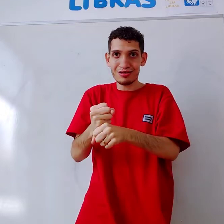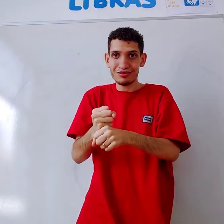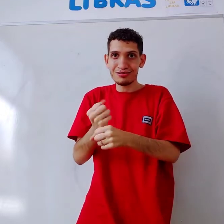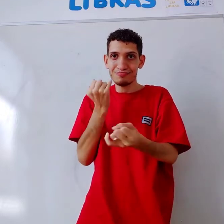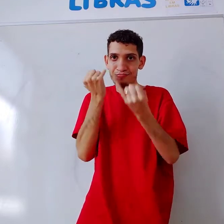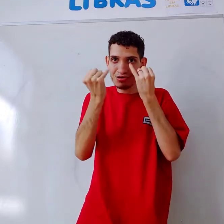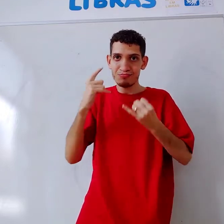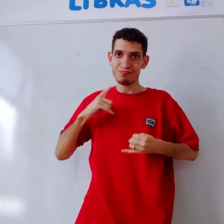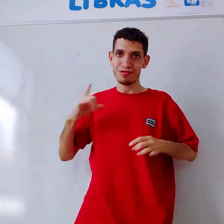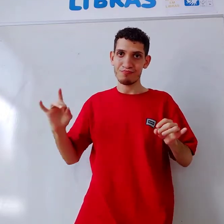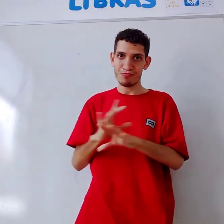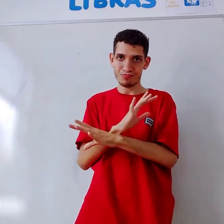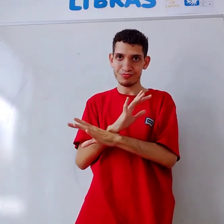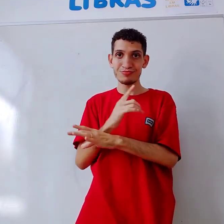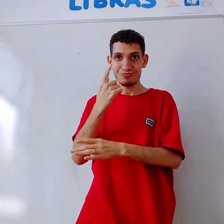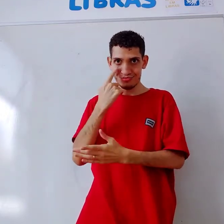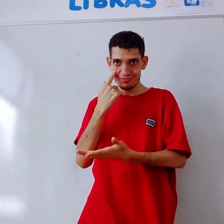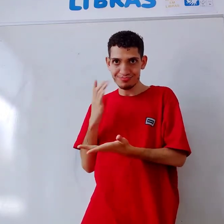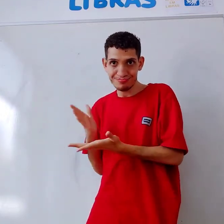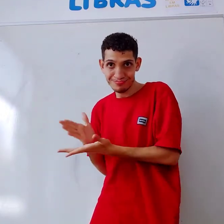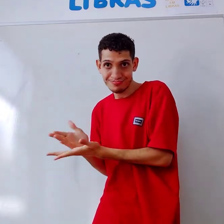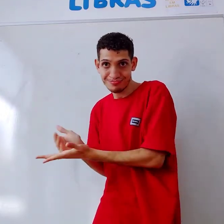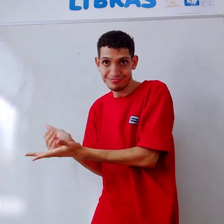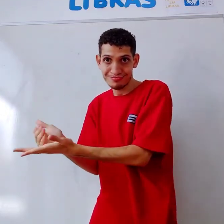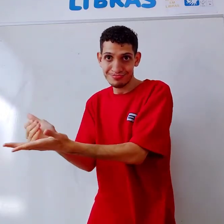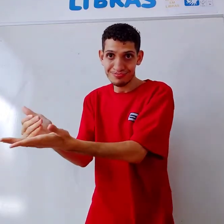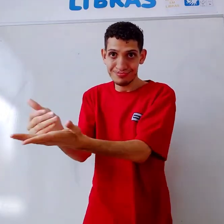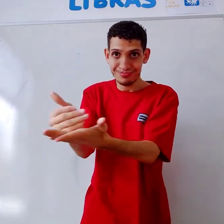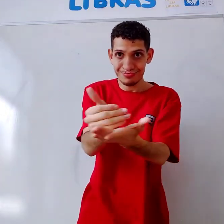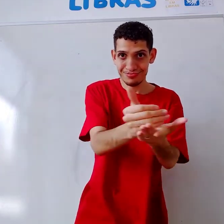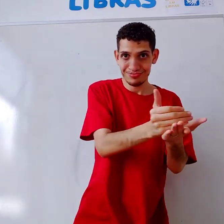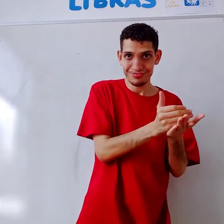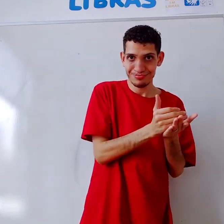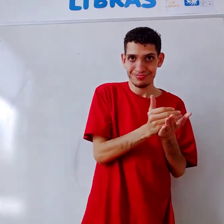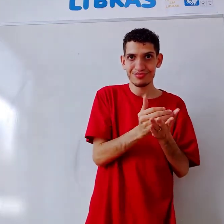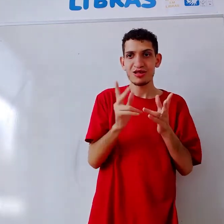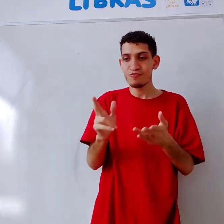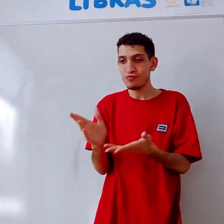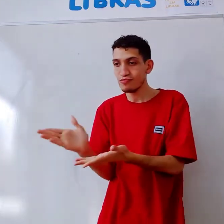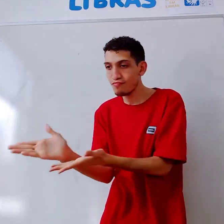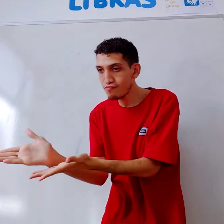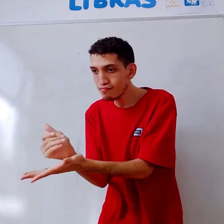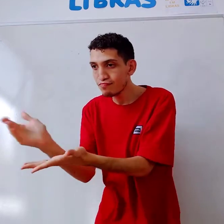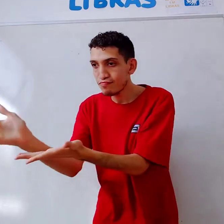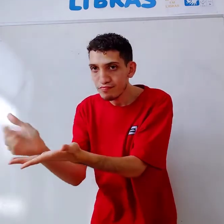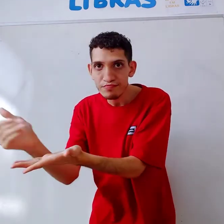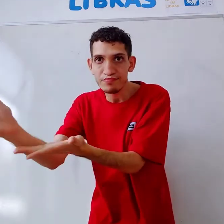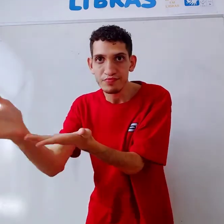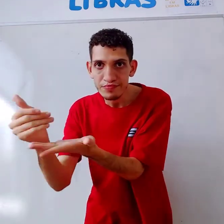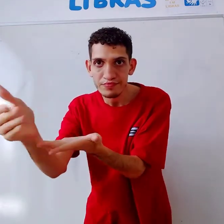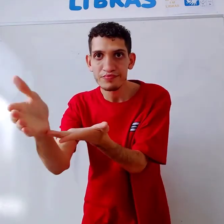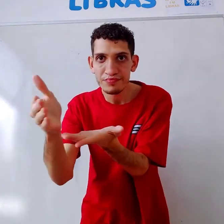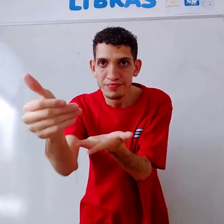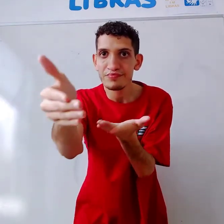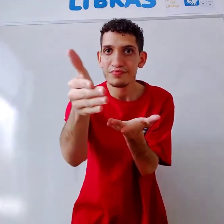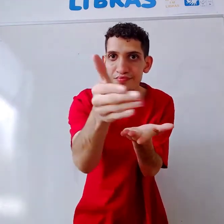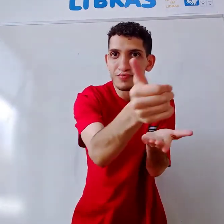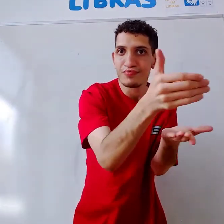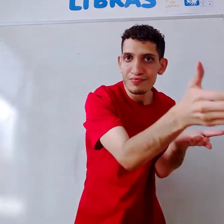somar informação e pronto, entendeu? Reunir as informações, igual, coletar elas